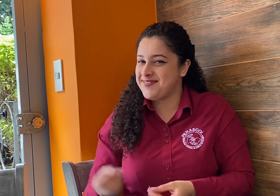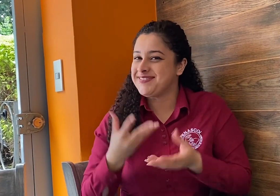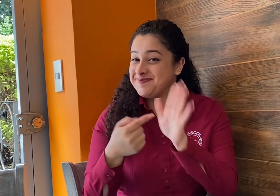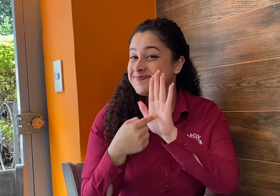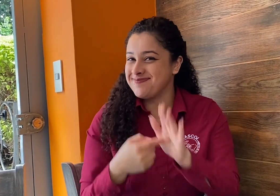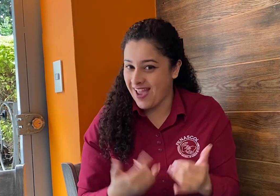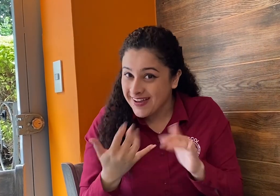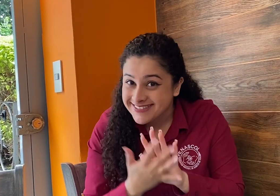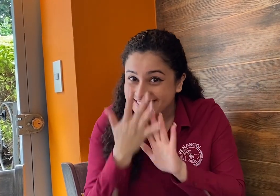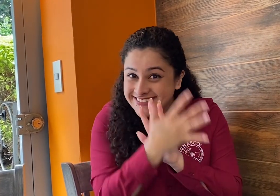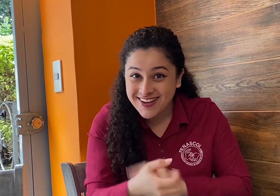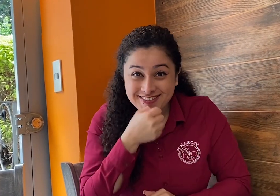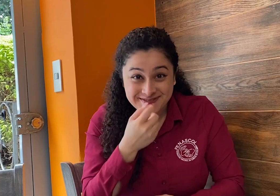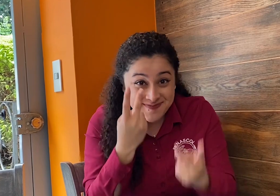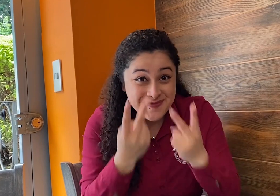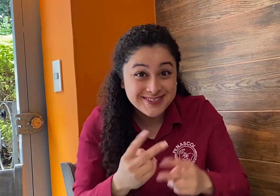Colombia. ¡Nos vemos hoy en Noticias Señales!